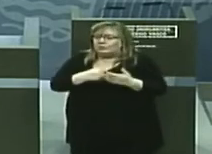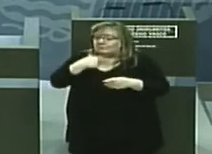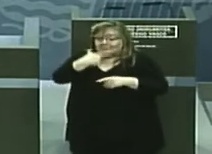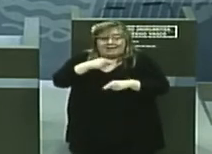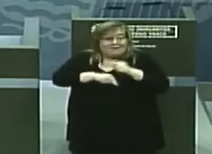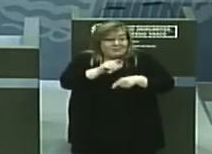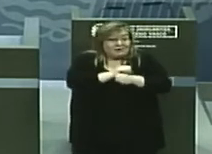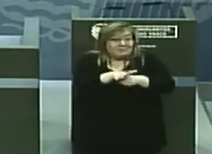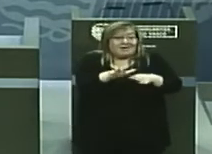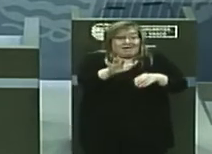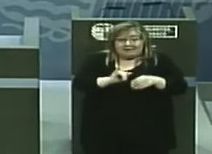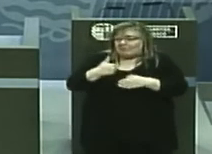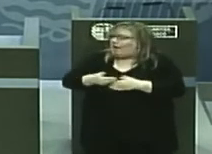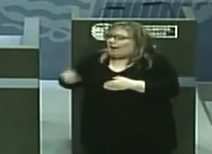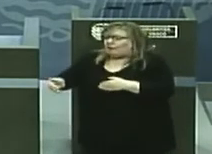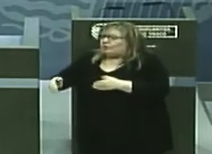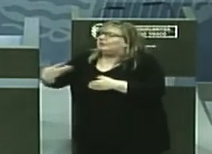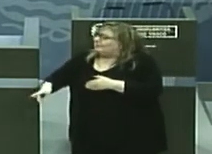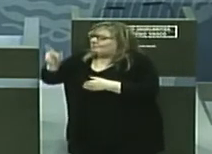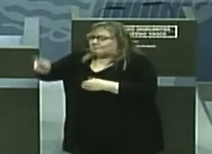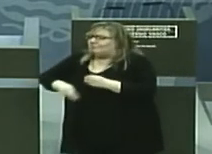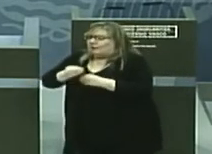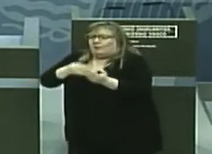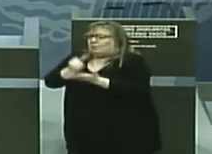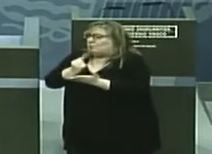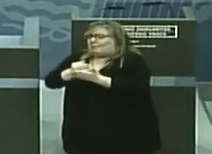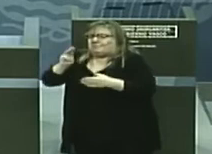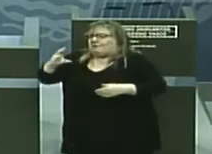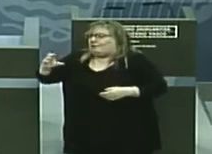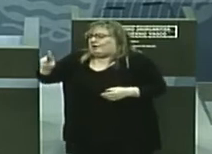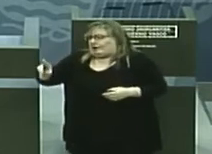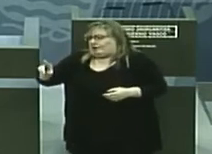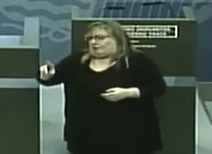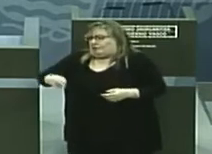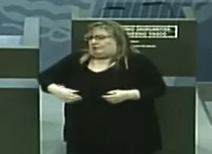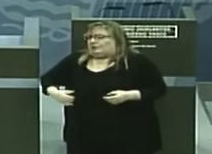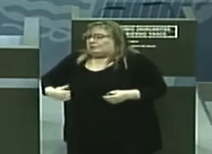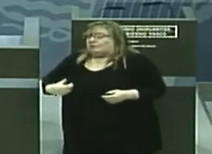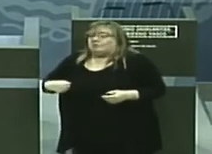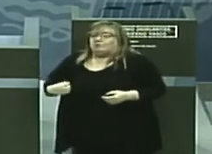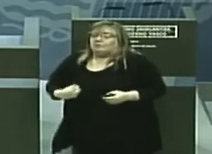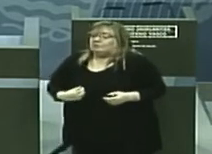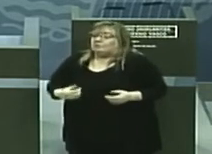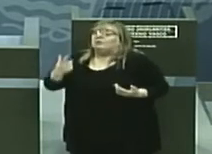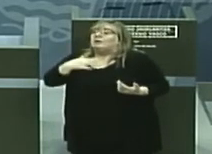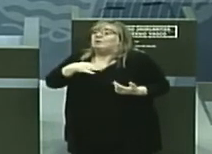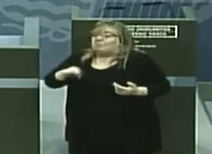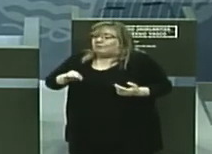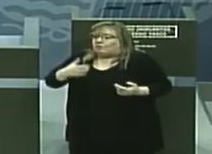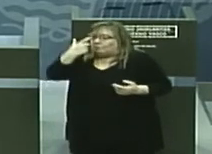infectado se les hace inmediatamente una PCR para ver si alguien